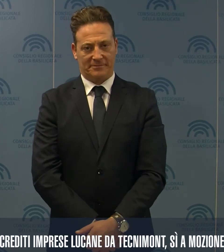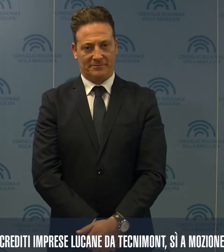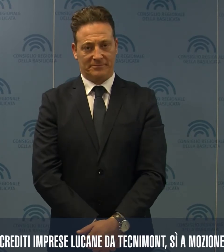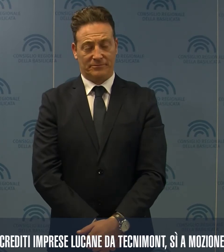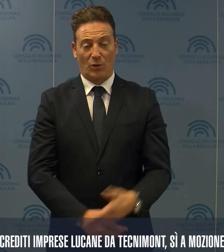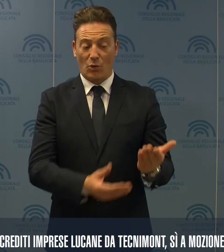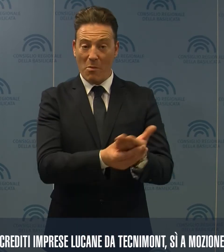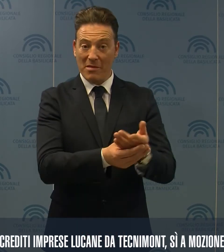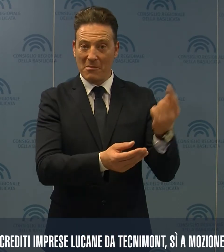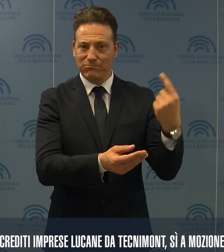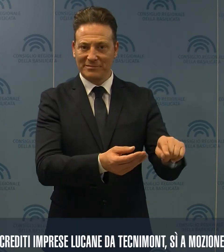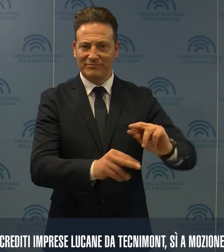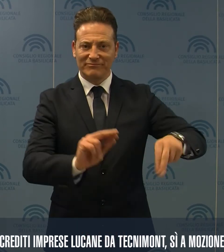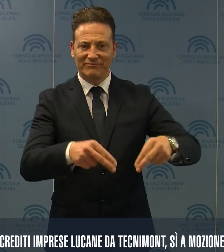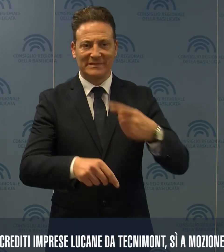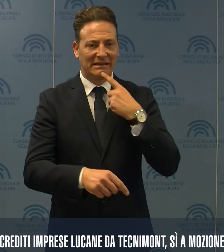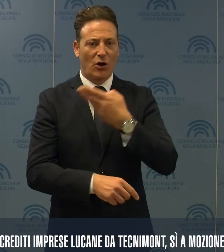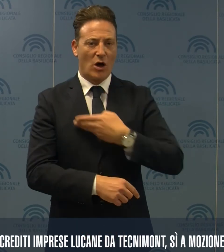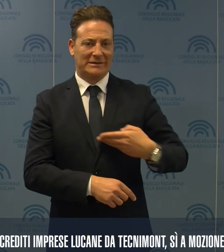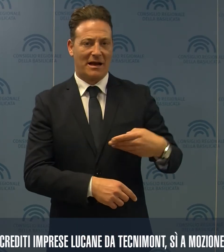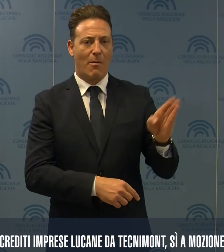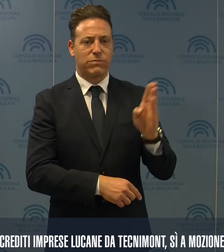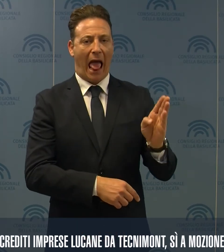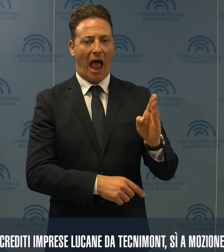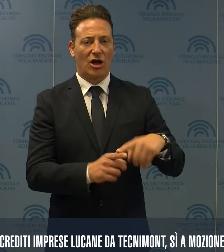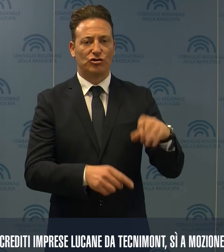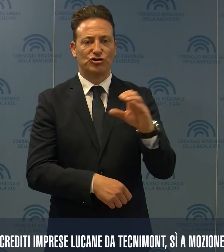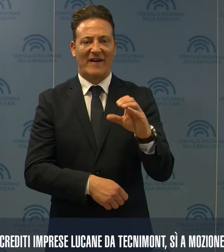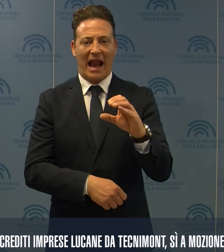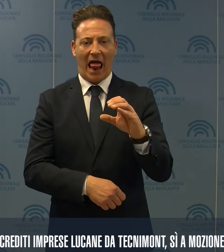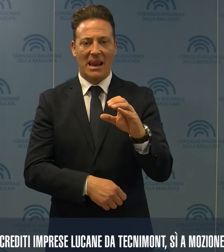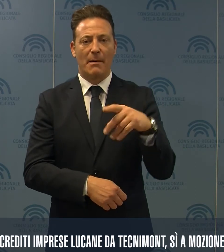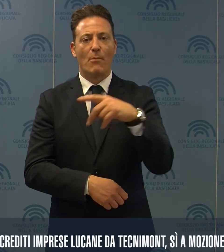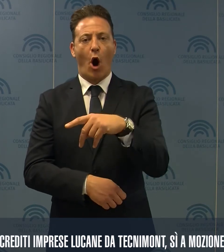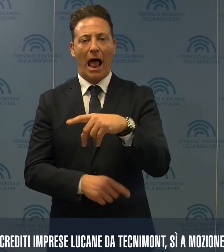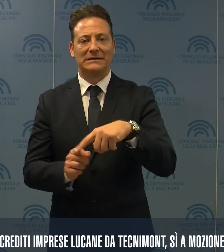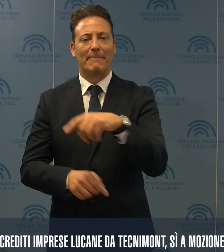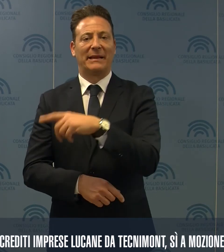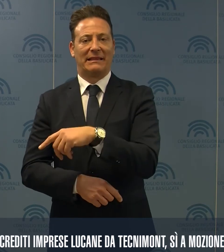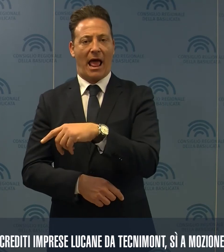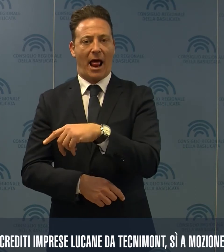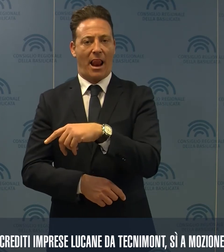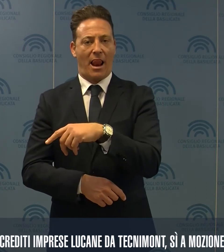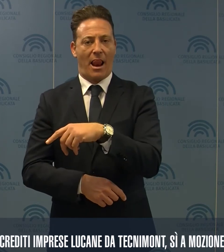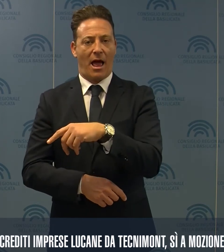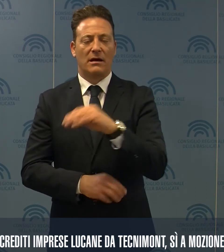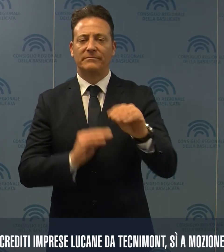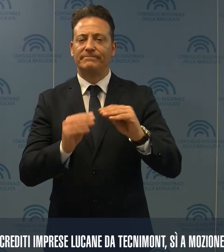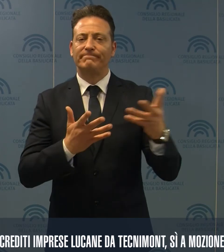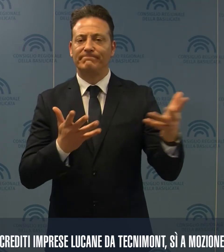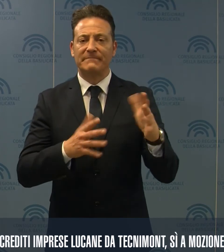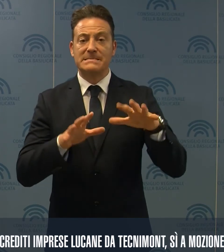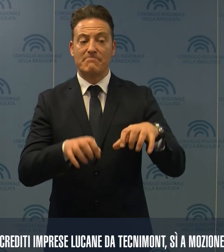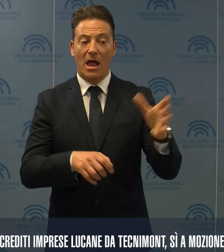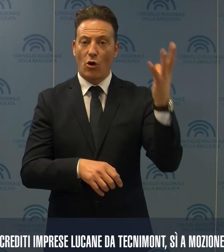Con il documento, sottoscritto dai consiglieri Braia, Cifarelli, Polese e Pittella, si chiede l